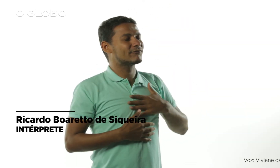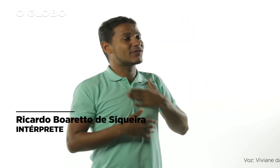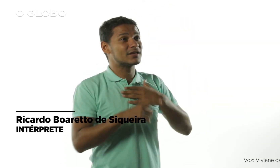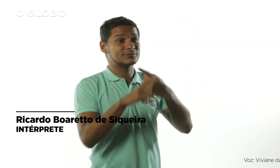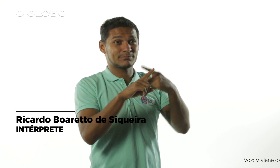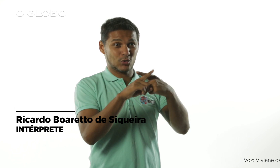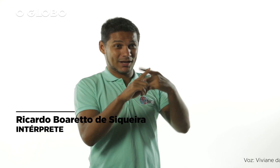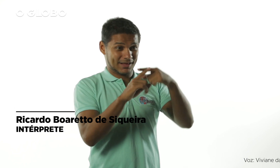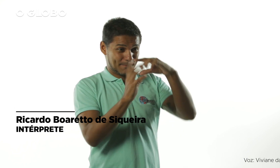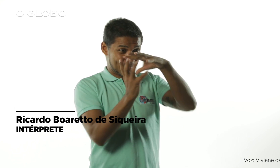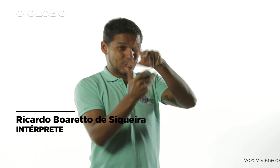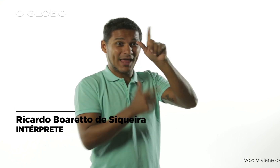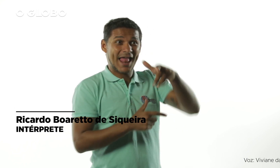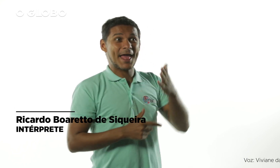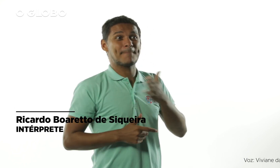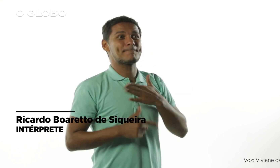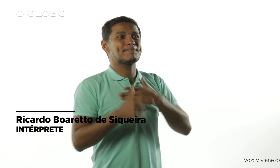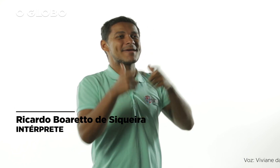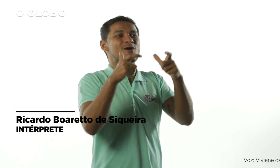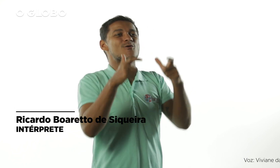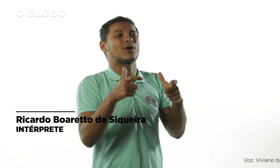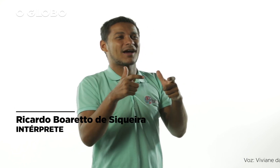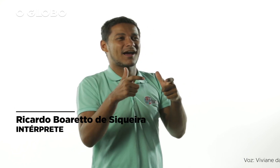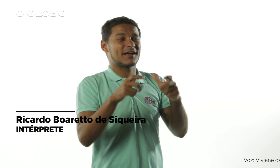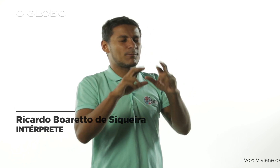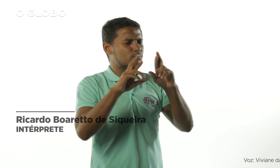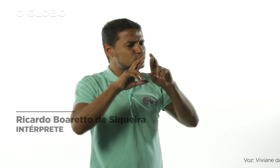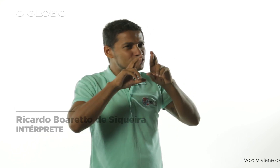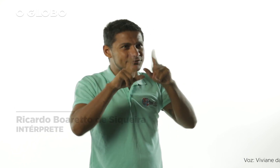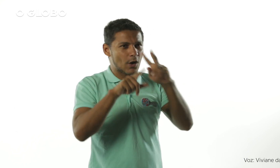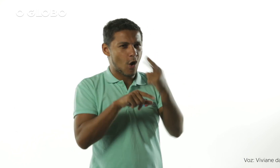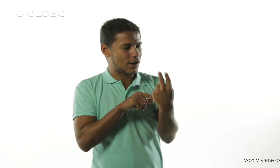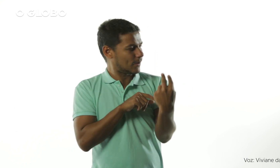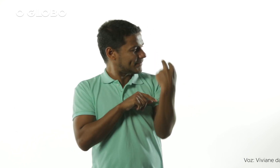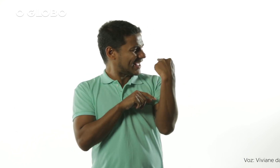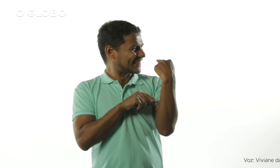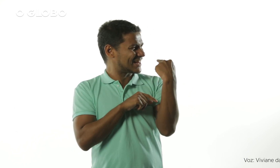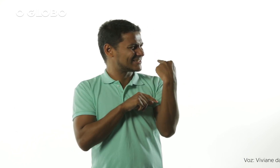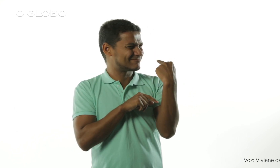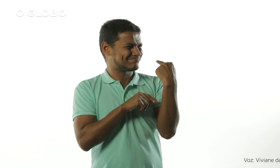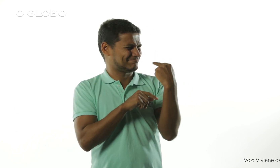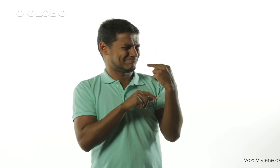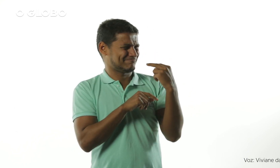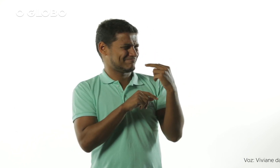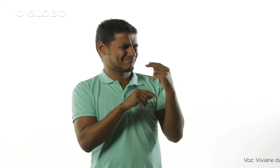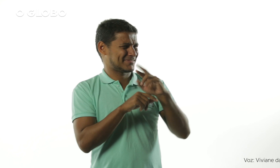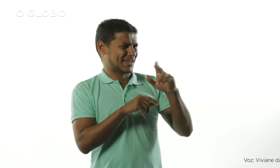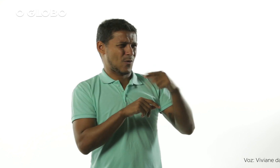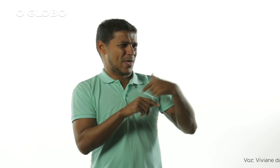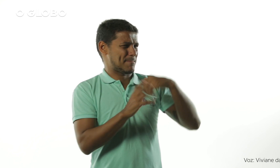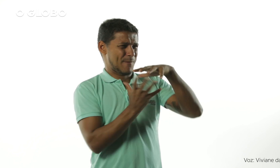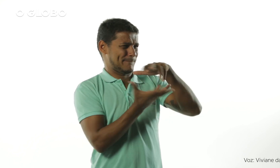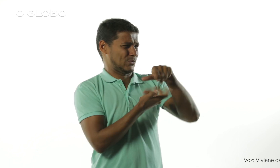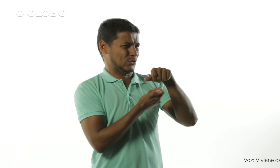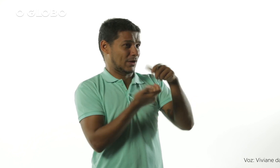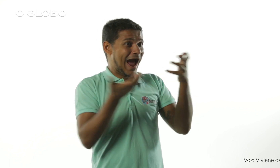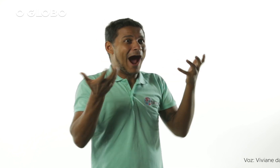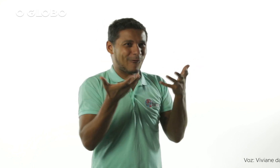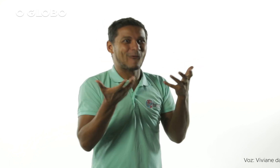o conhecimento chegou até mim Eu tô muito feliz, porque agora eu estou nesse mundo Aí eu olho pra trás e não era meu